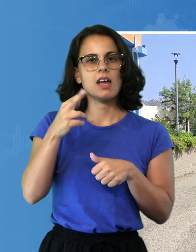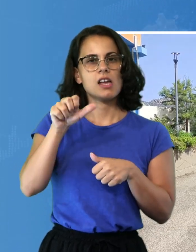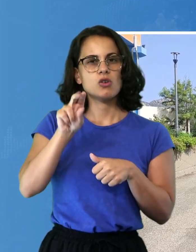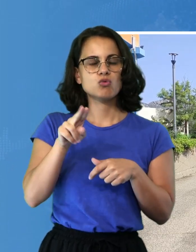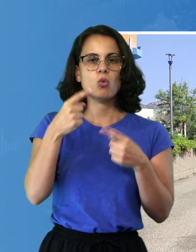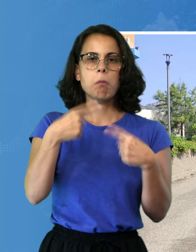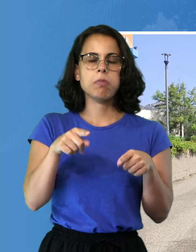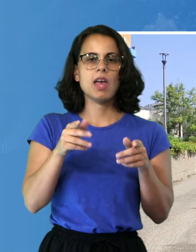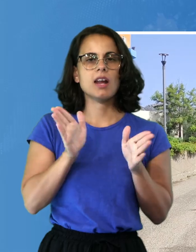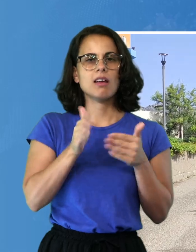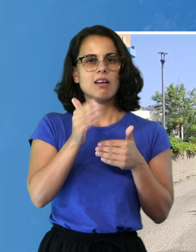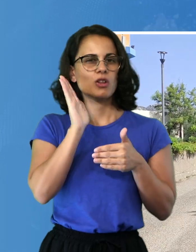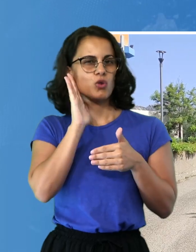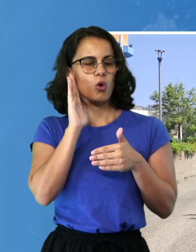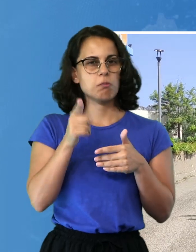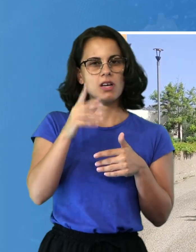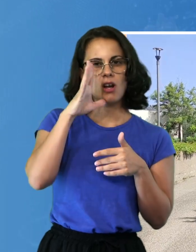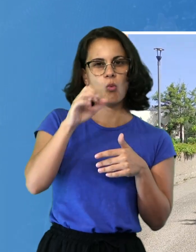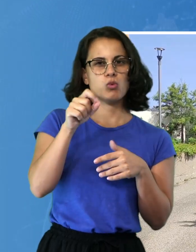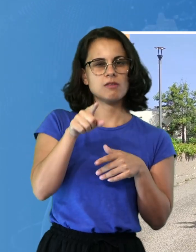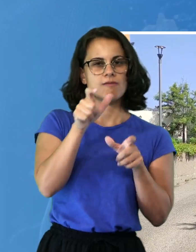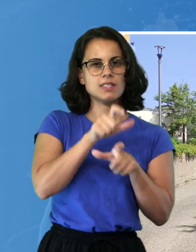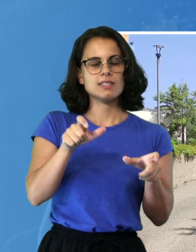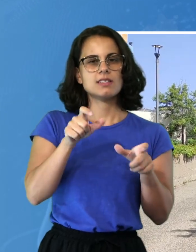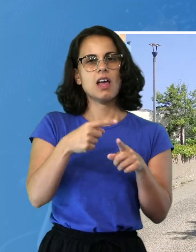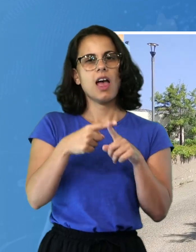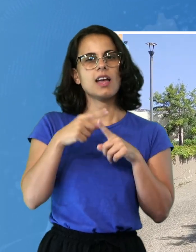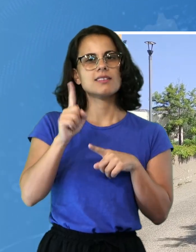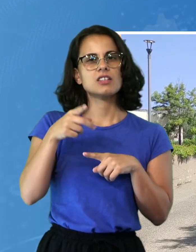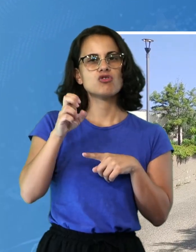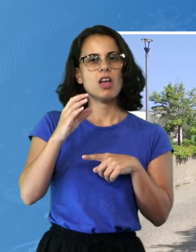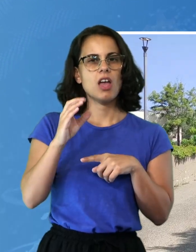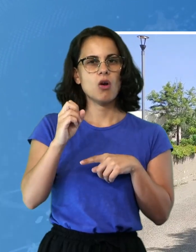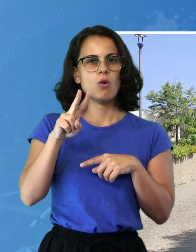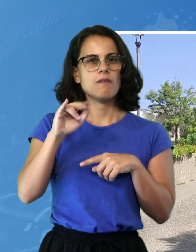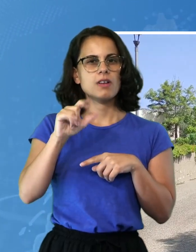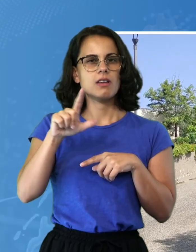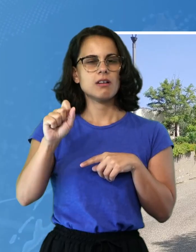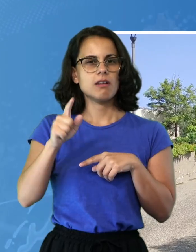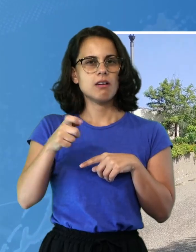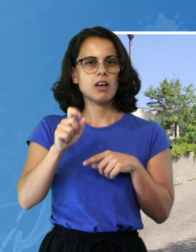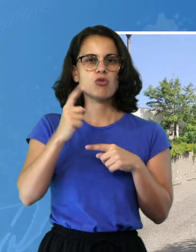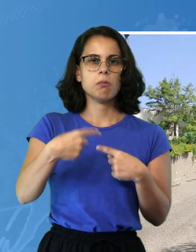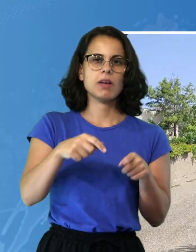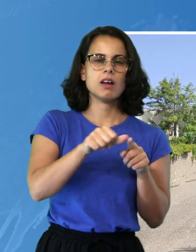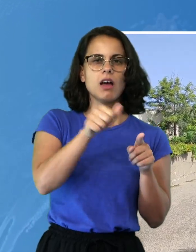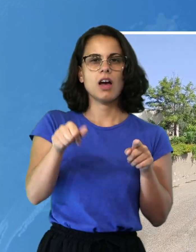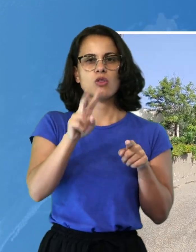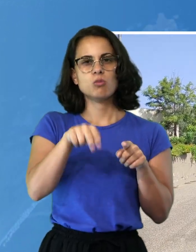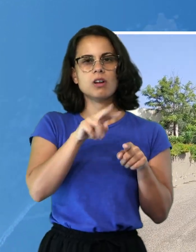degli alloggi universitari nell'ex GeoVillage per l'anno accademico 2024-2025. La scadenza per la